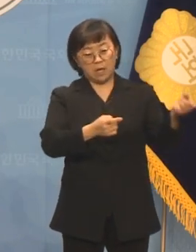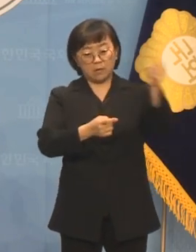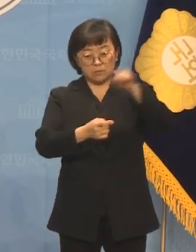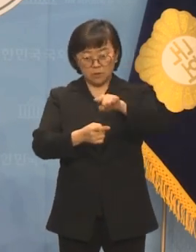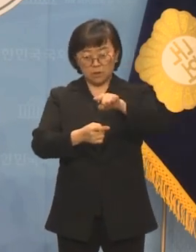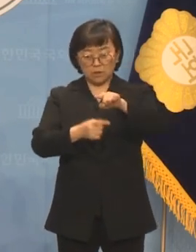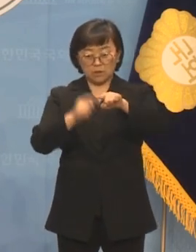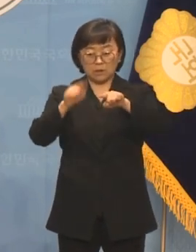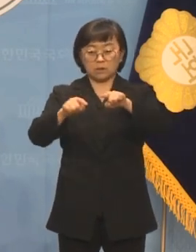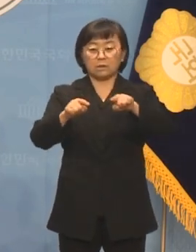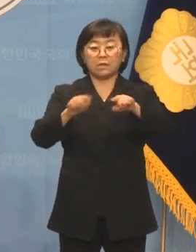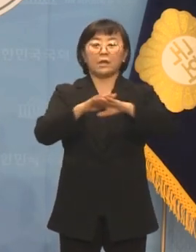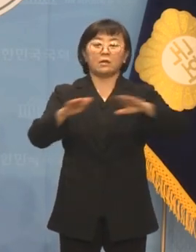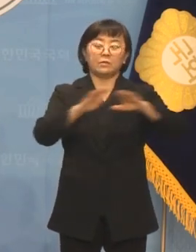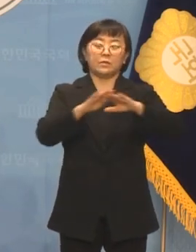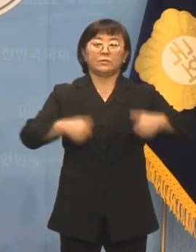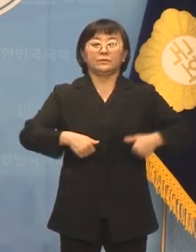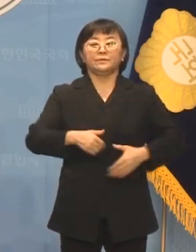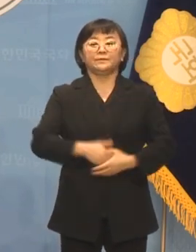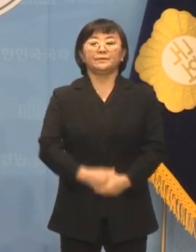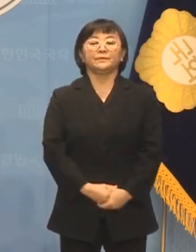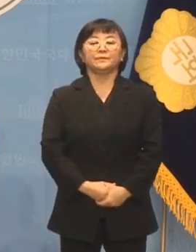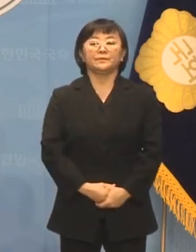등의 조처를 취해야 합니다.